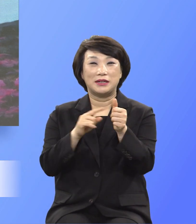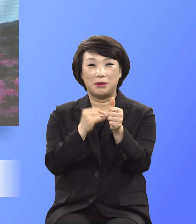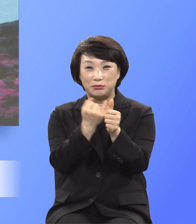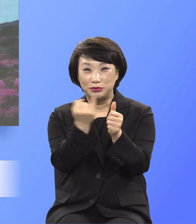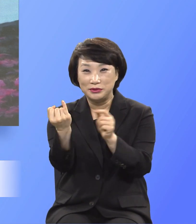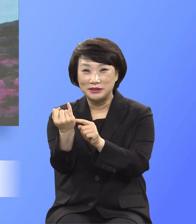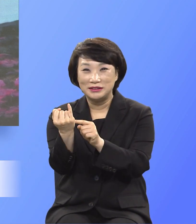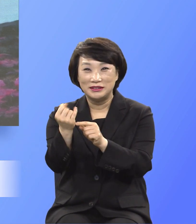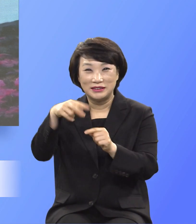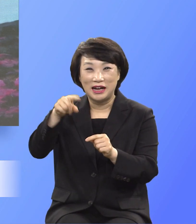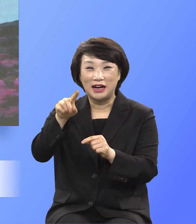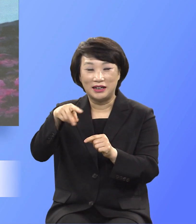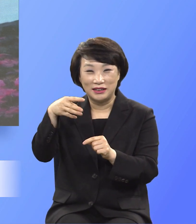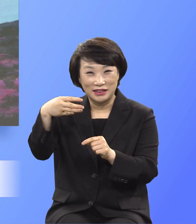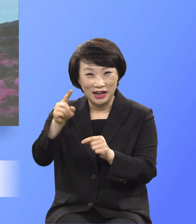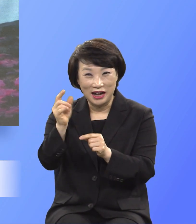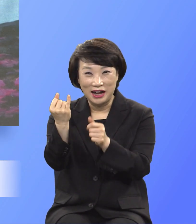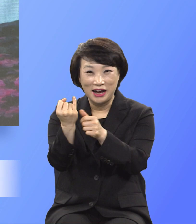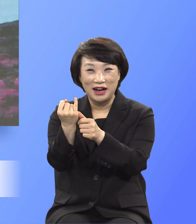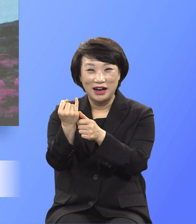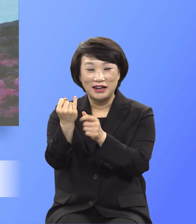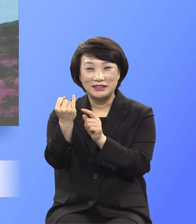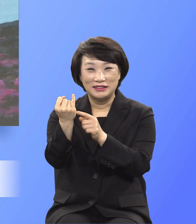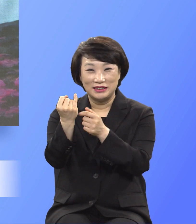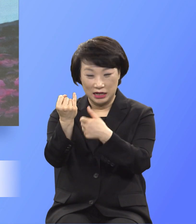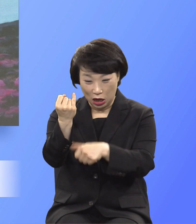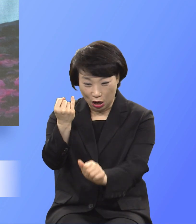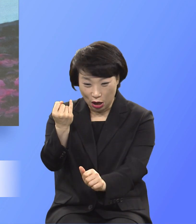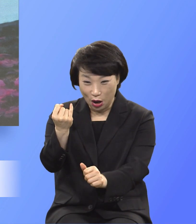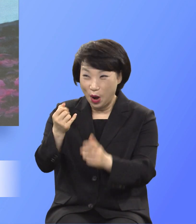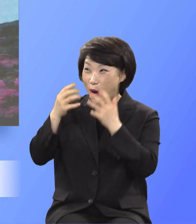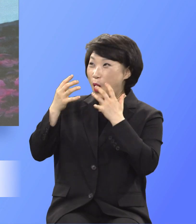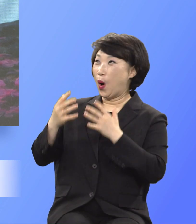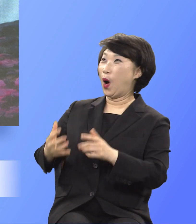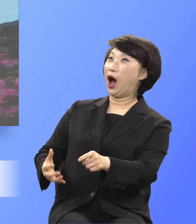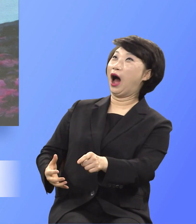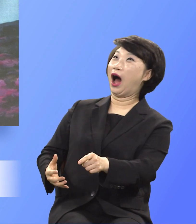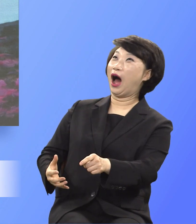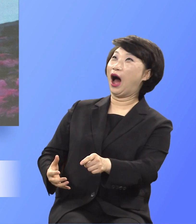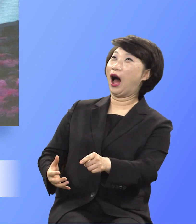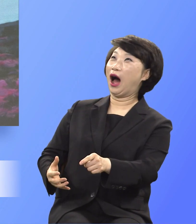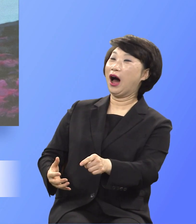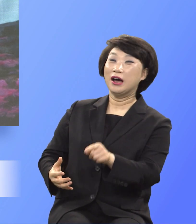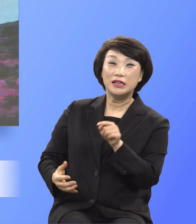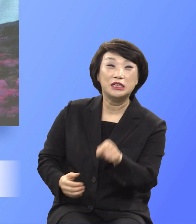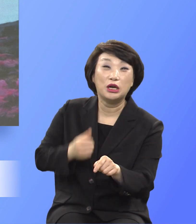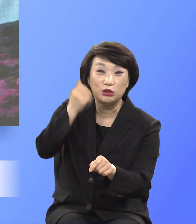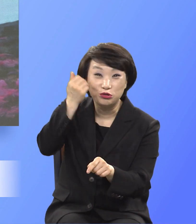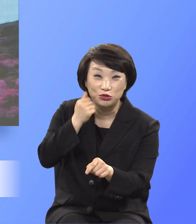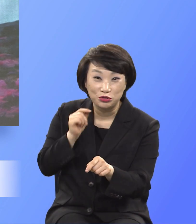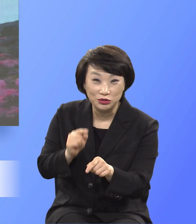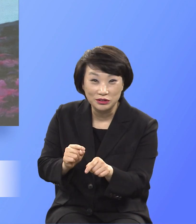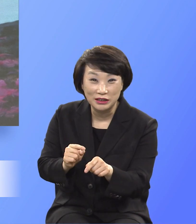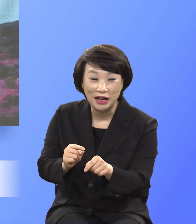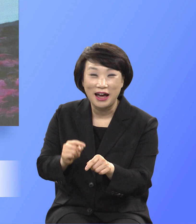엄청난 사건입니다 이자가 누구냐 하나님의